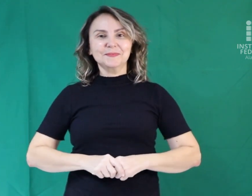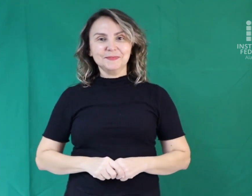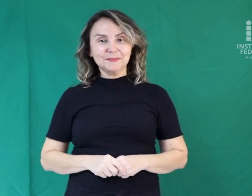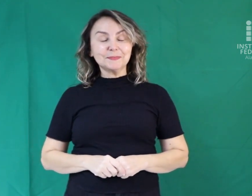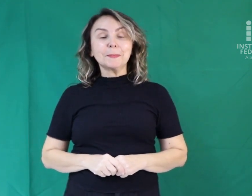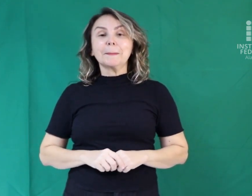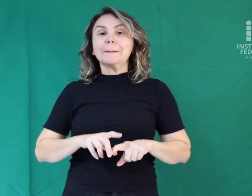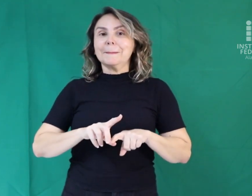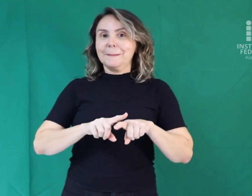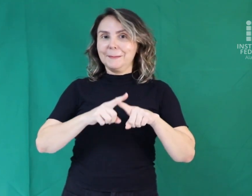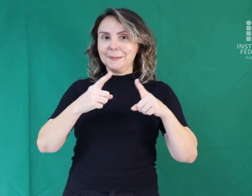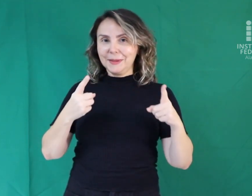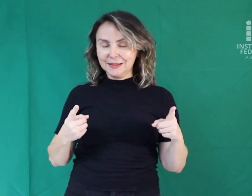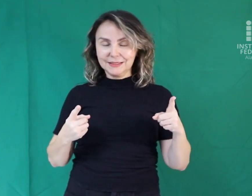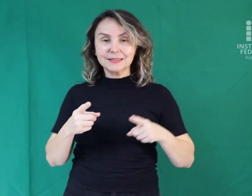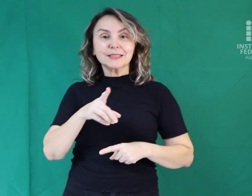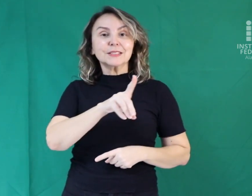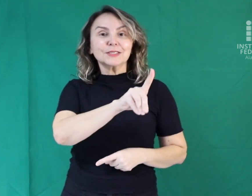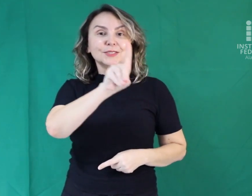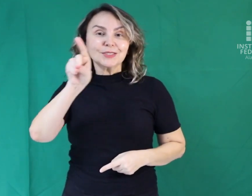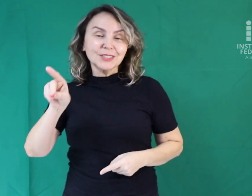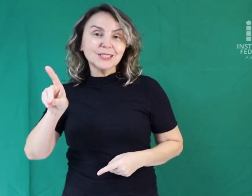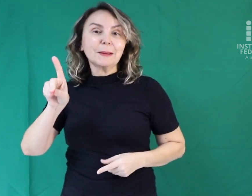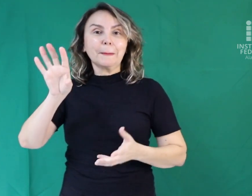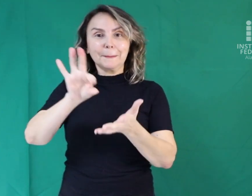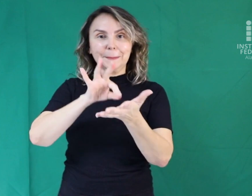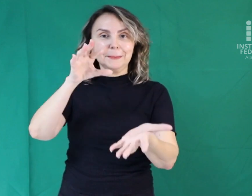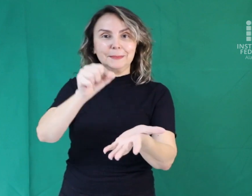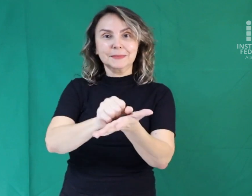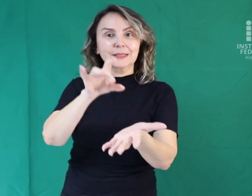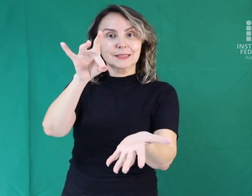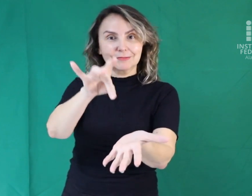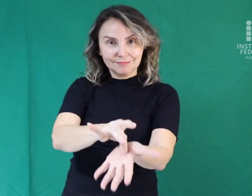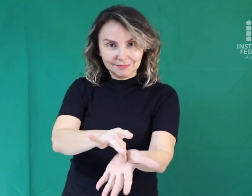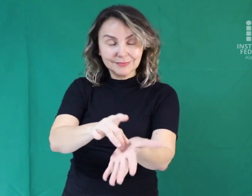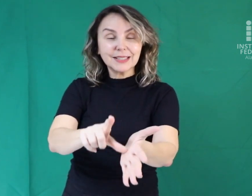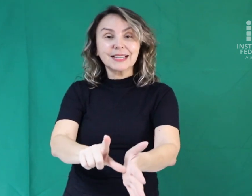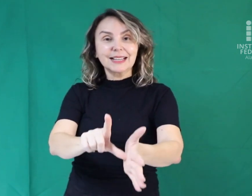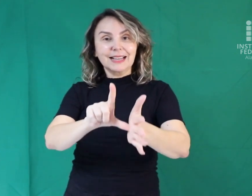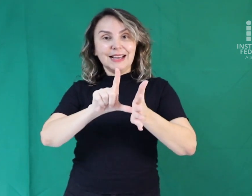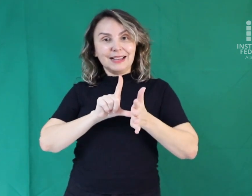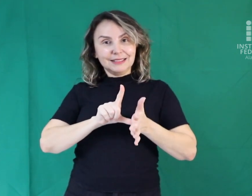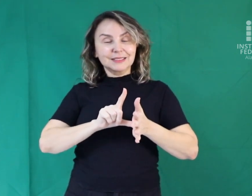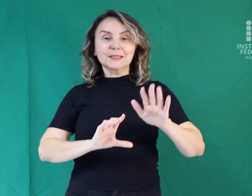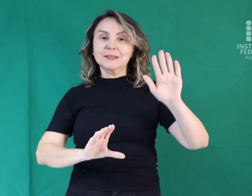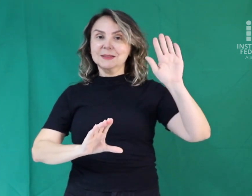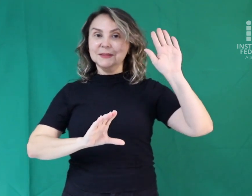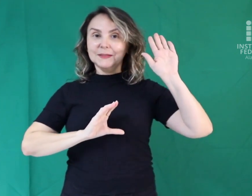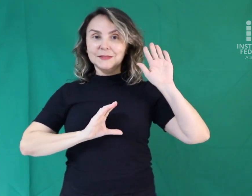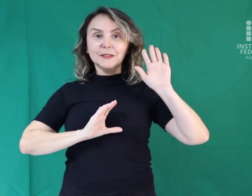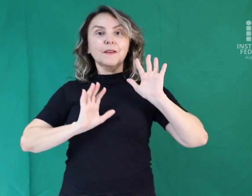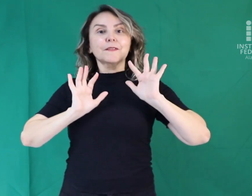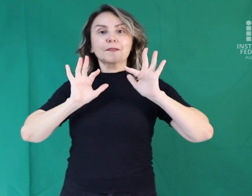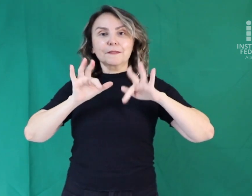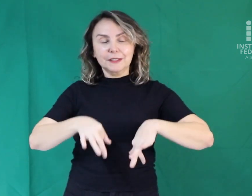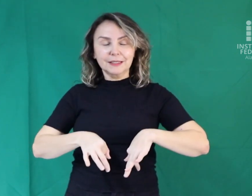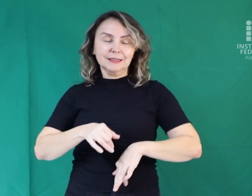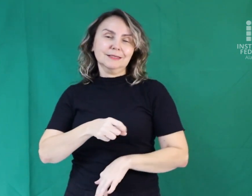Para participar do processo seletivo, o aluno deve ter concluído o Ensino Fundamental